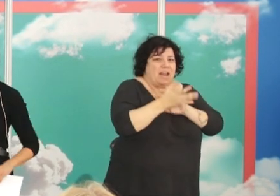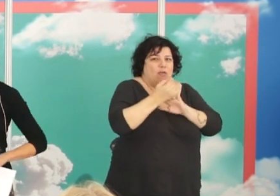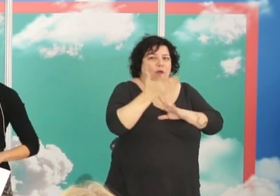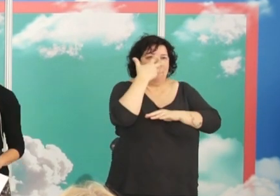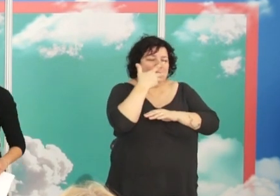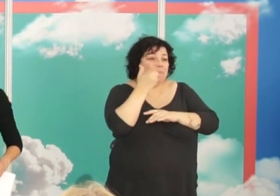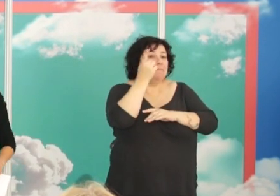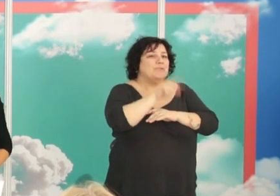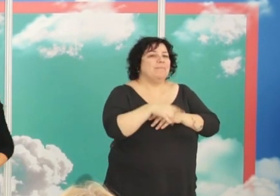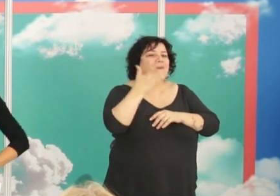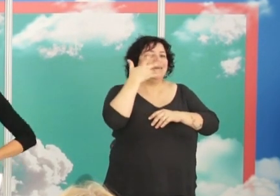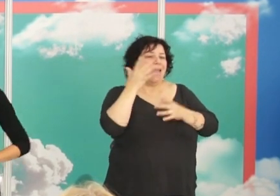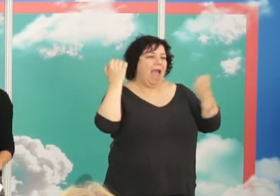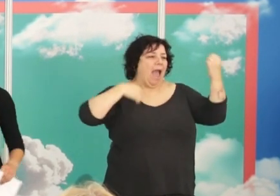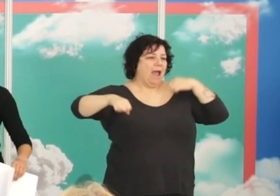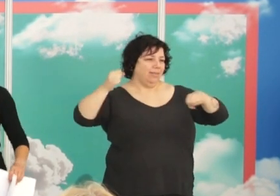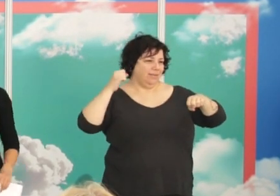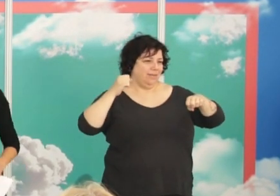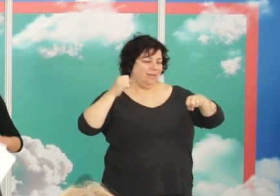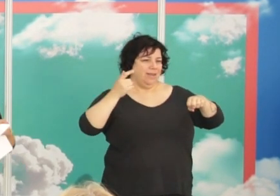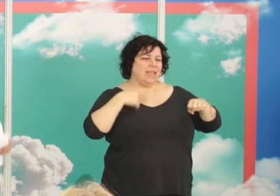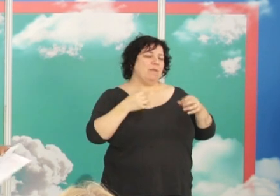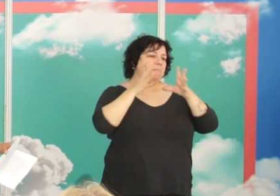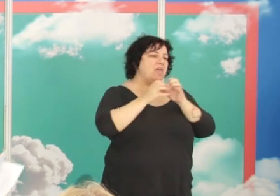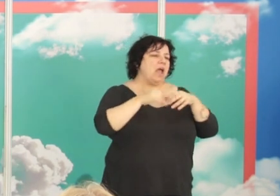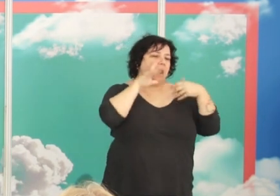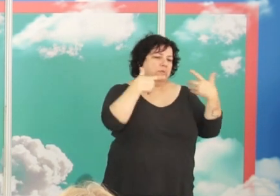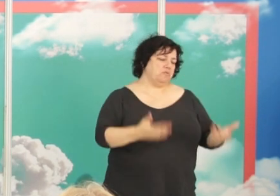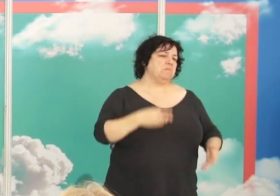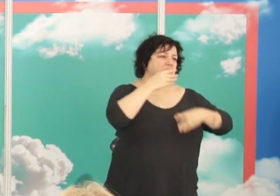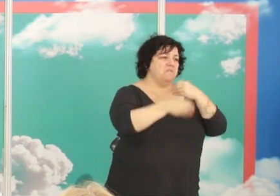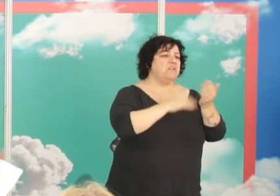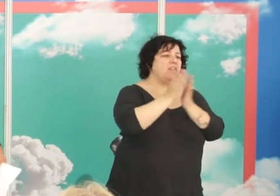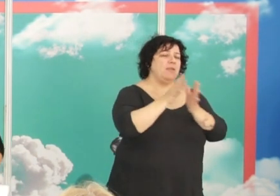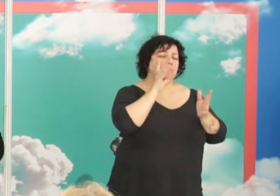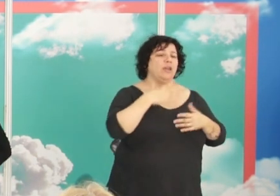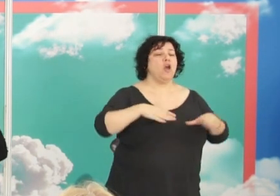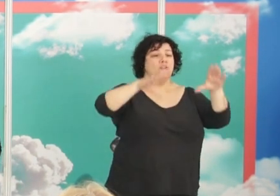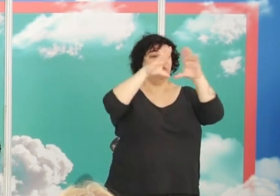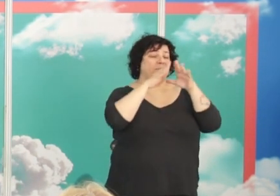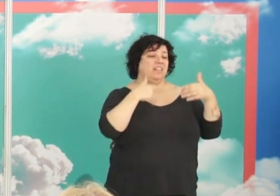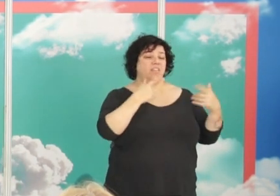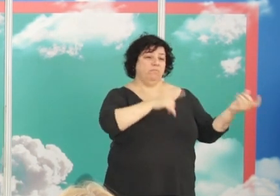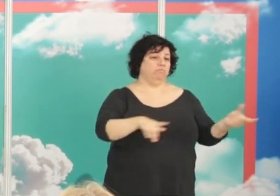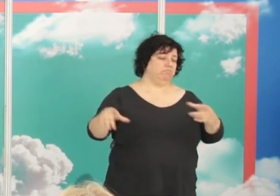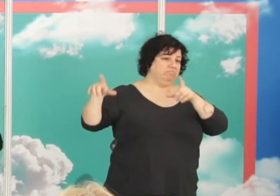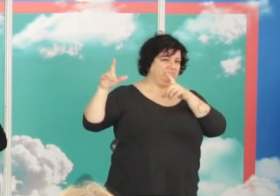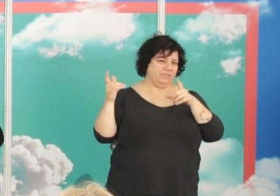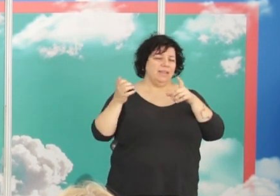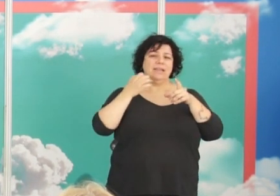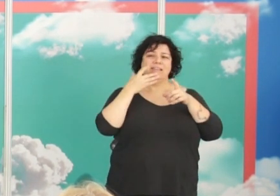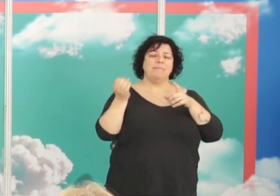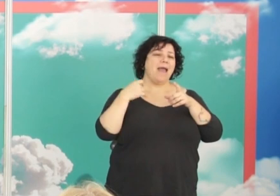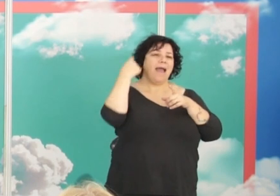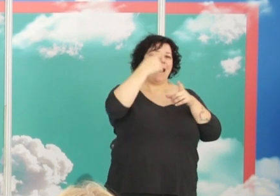conocimiento pero creadoras también de arte y a mí me ha dado la gana porque estamos en la feria del libro y porque soy feminista de traerme si tenía que